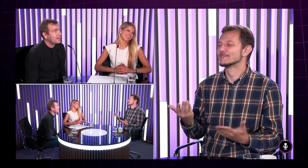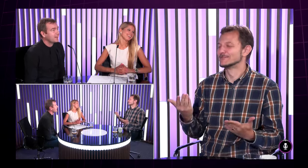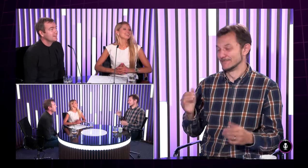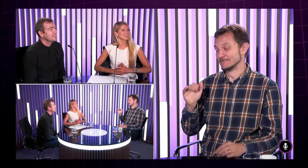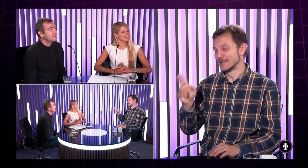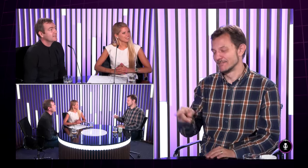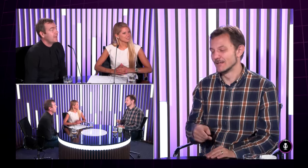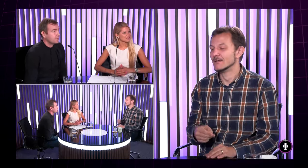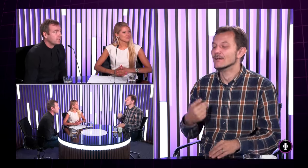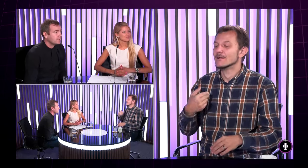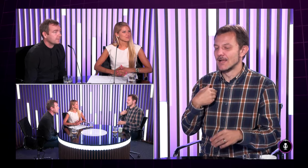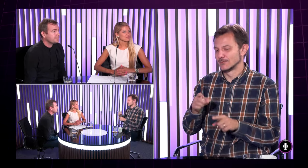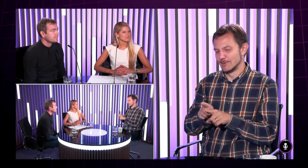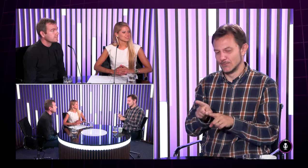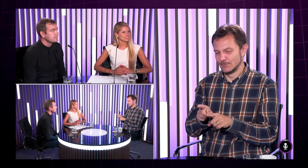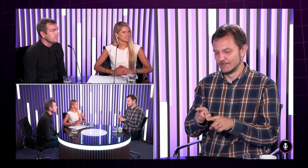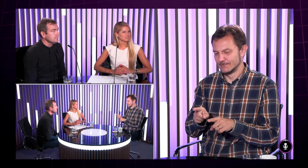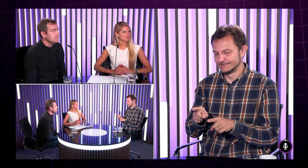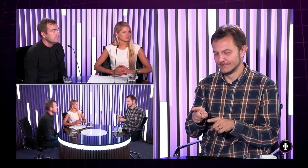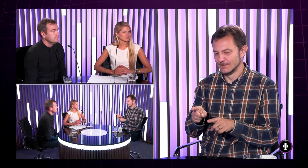hovoríte hej hej áno je to pravda